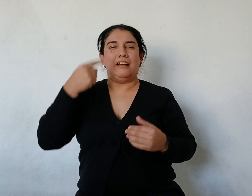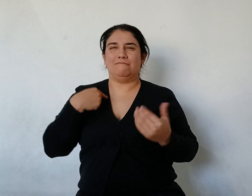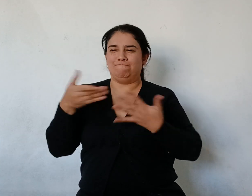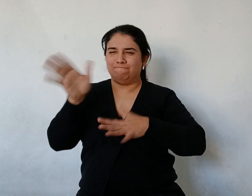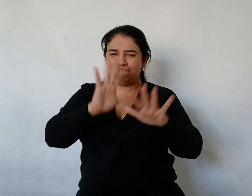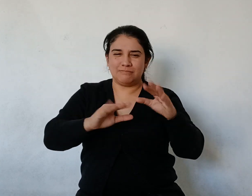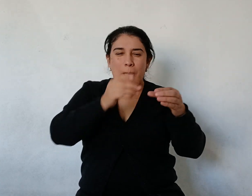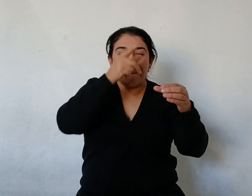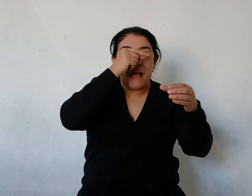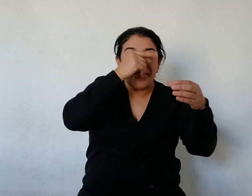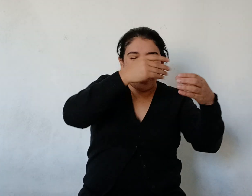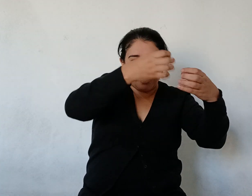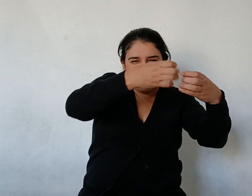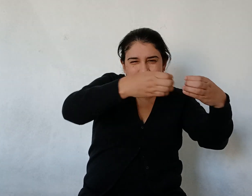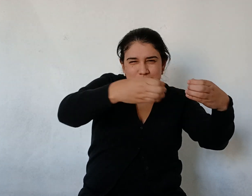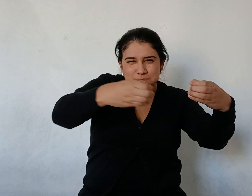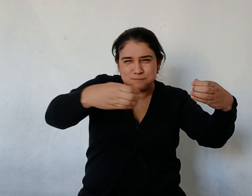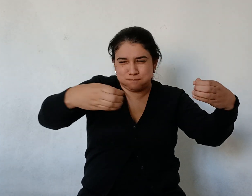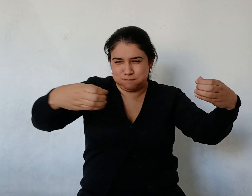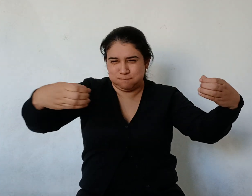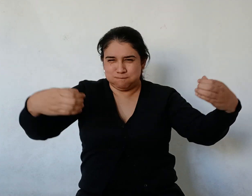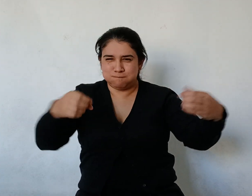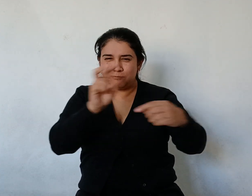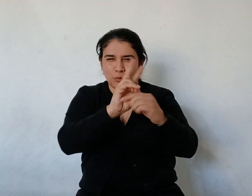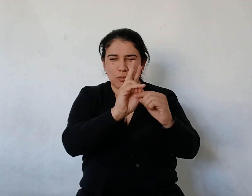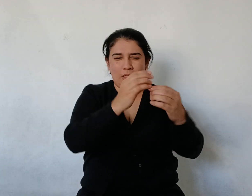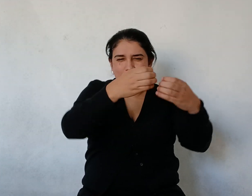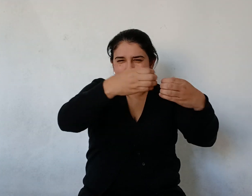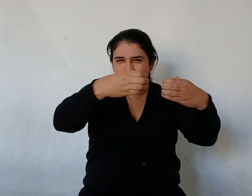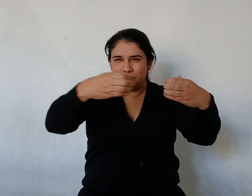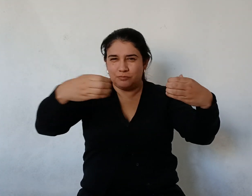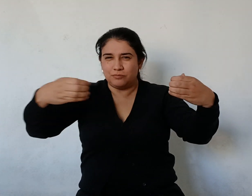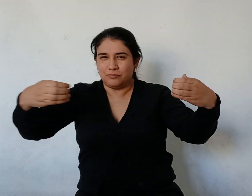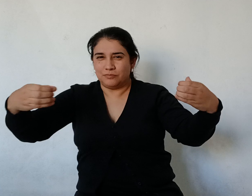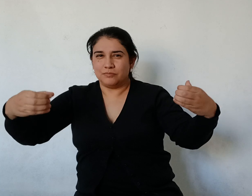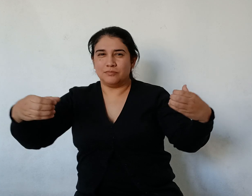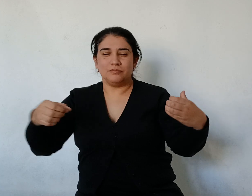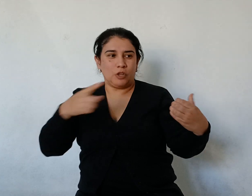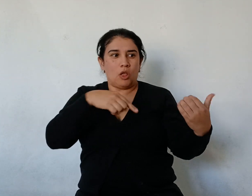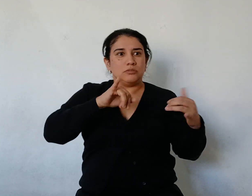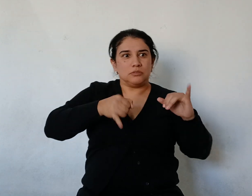Gritaron todos Dando a toda fuerza hacia la orilla Hagamos un dique